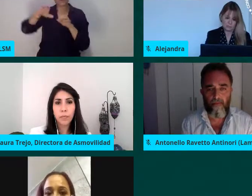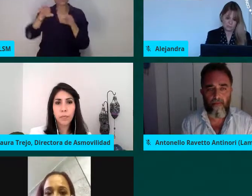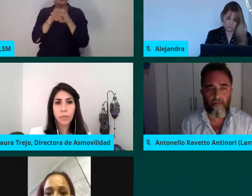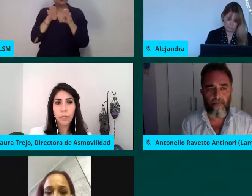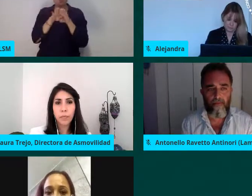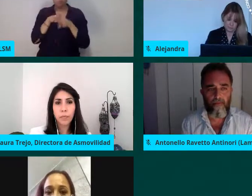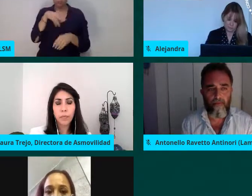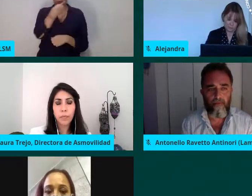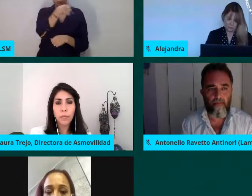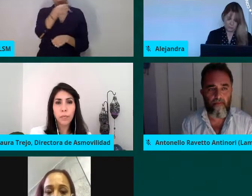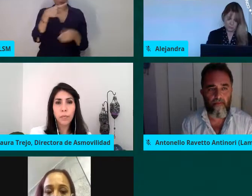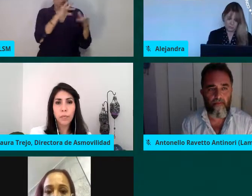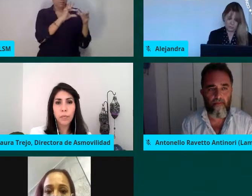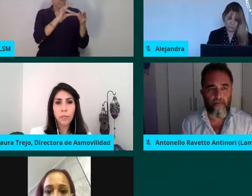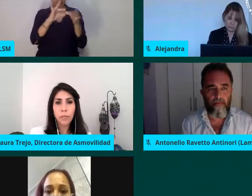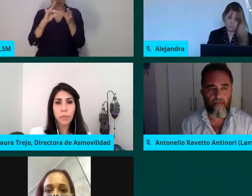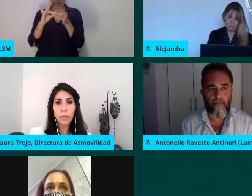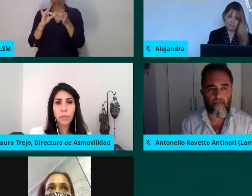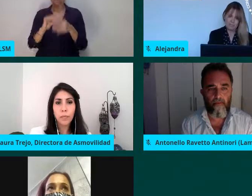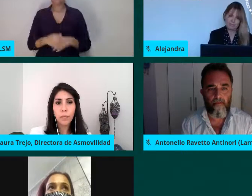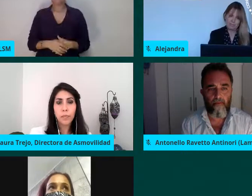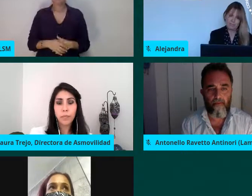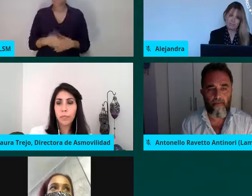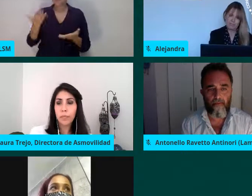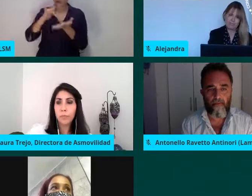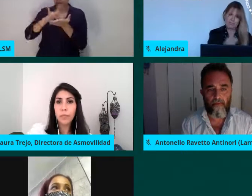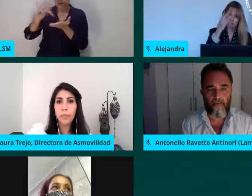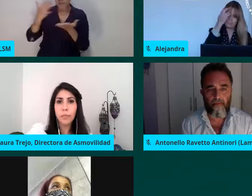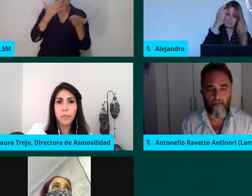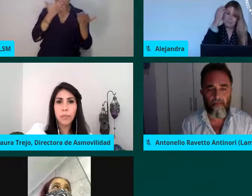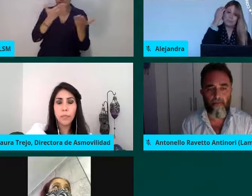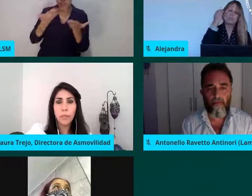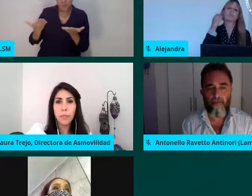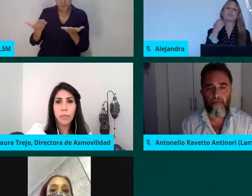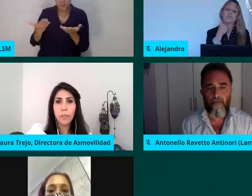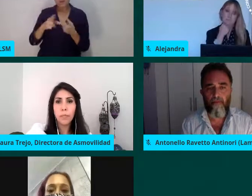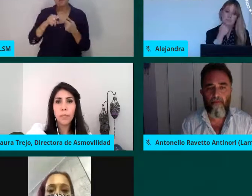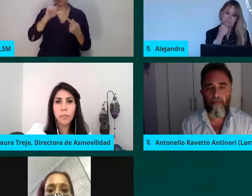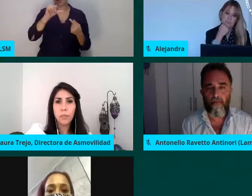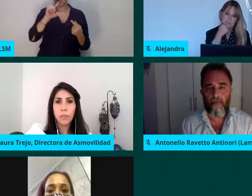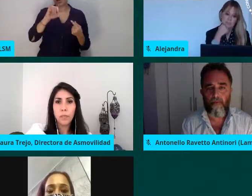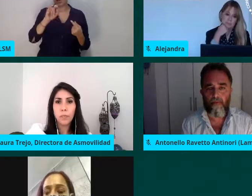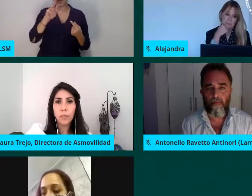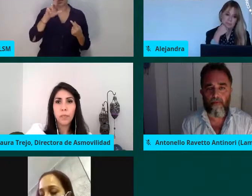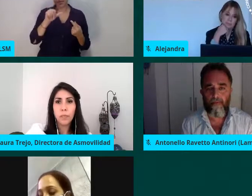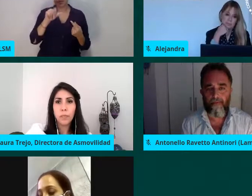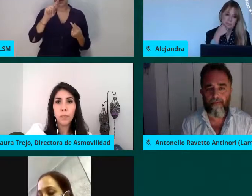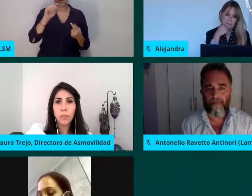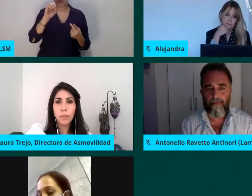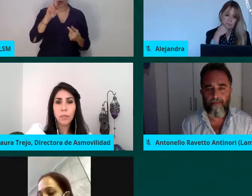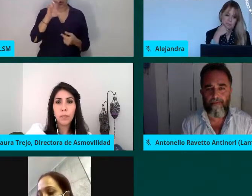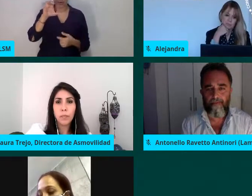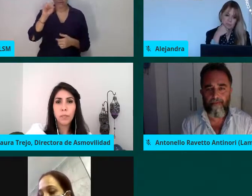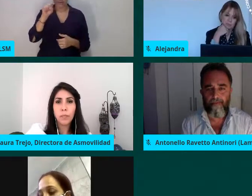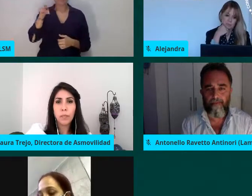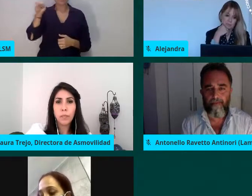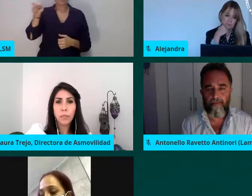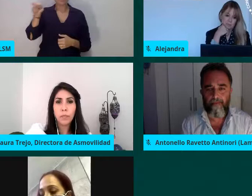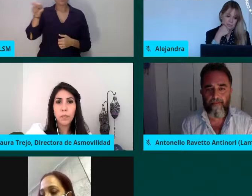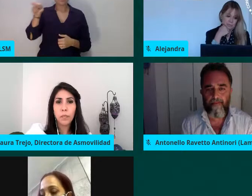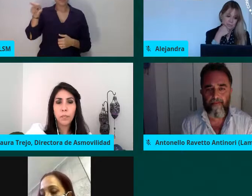participación a Alejandra Torres. Alejandra es la secretaria de Planeamiento, Modernización y Relaciones